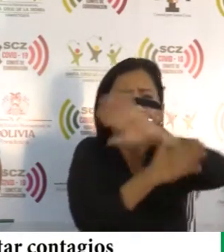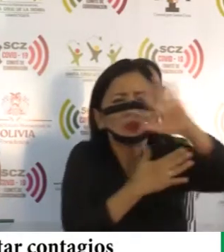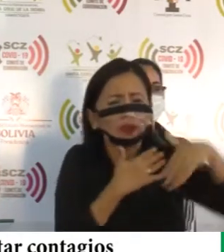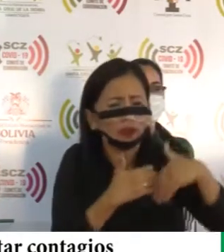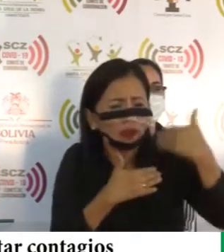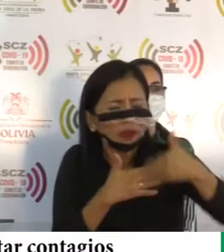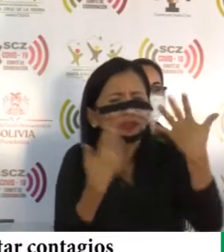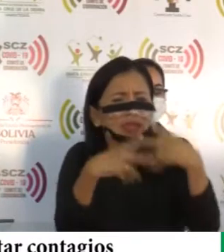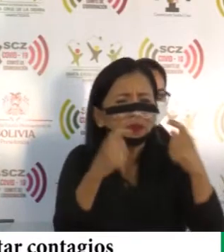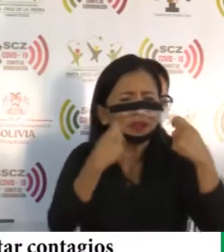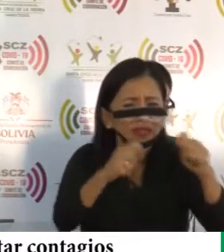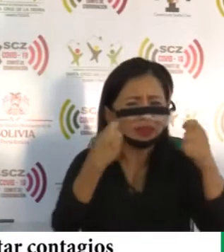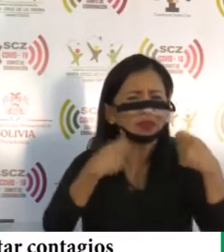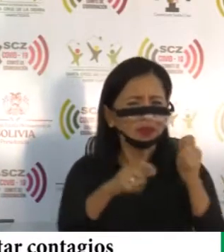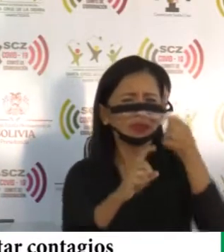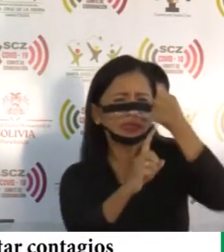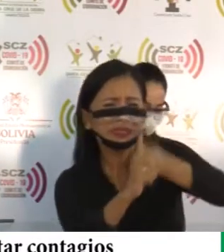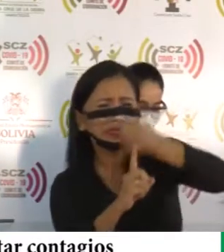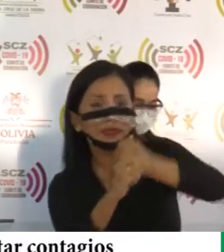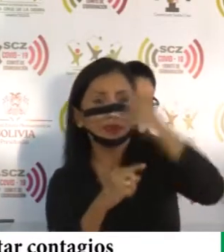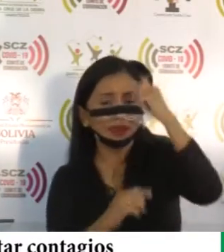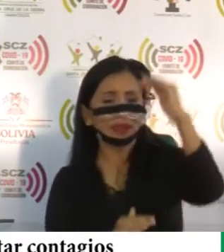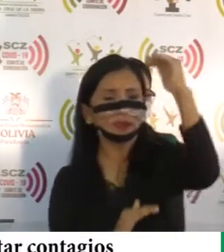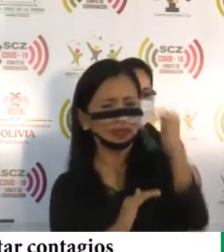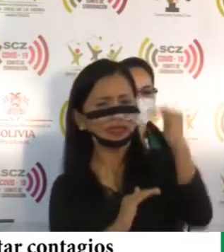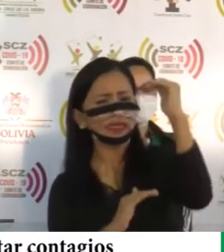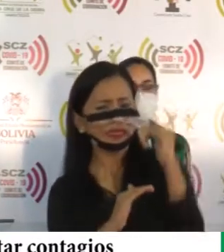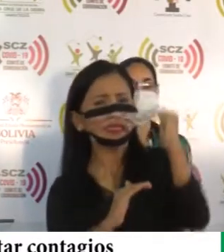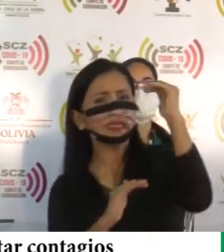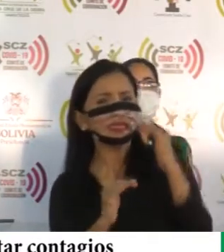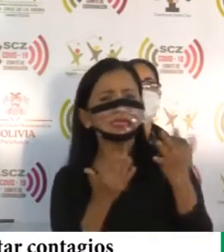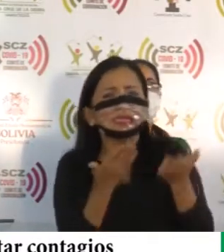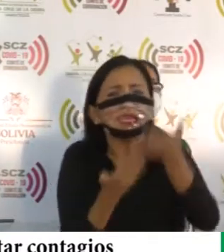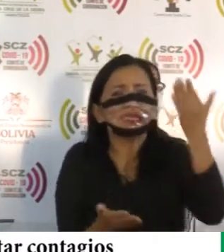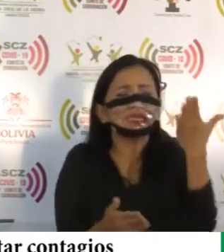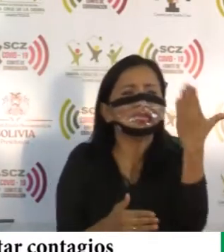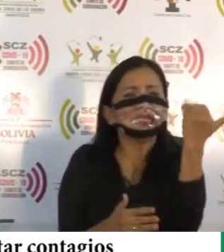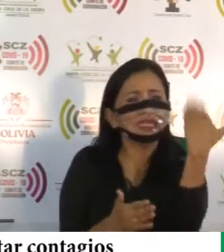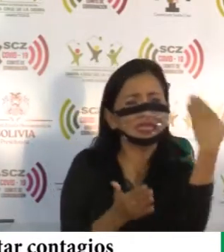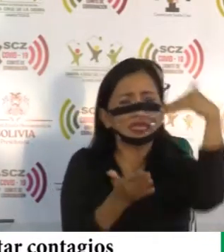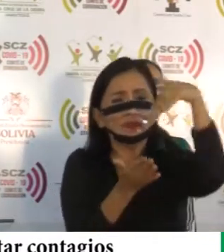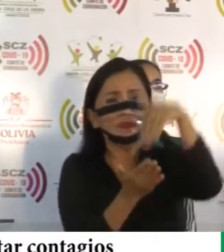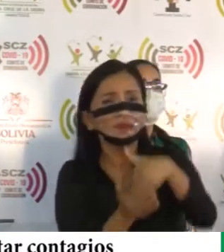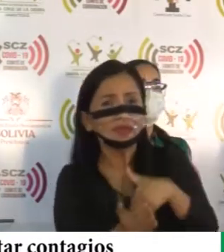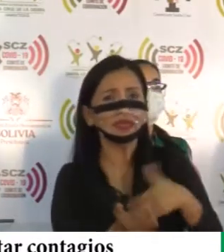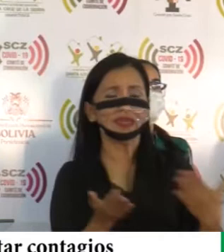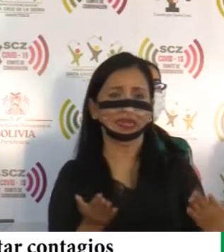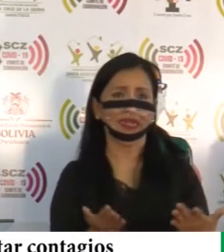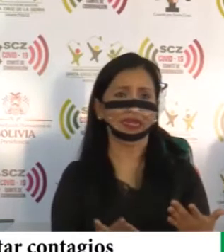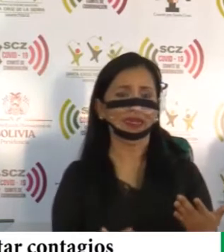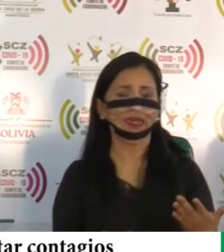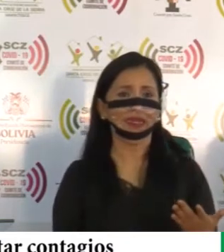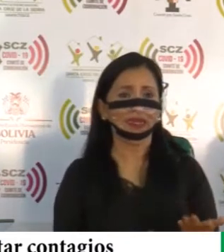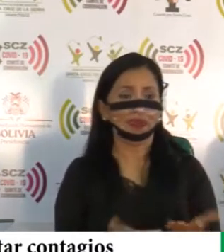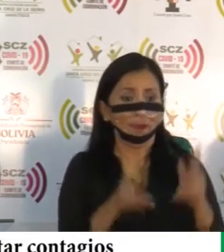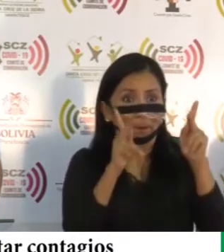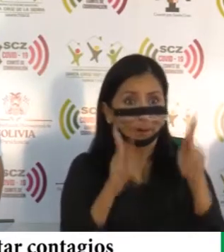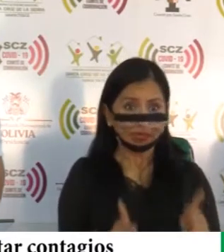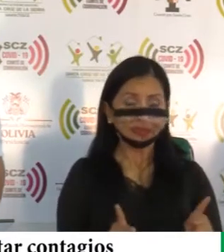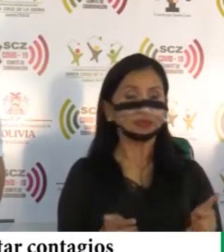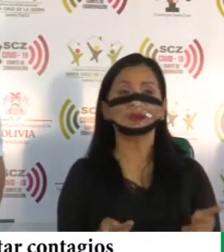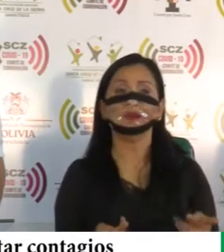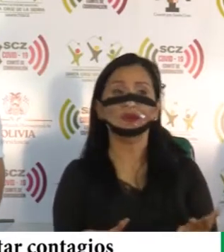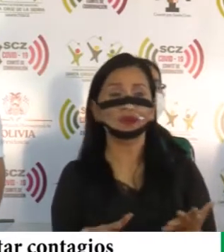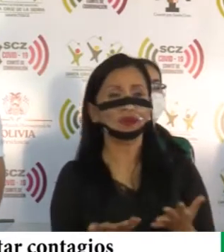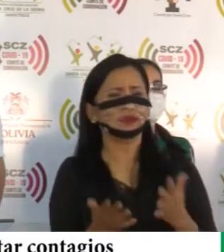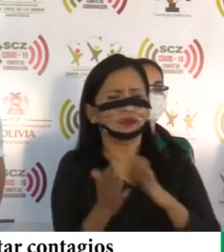el terreno avanzado. Tenemos casi 15.000 pacientes,